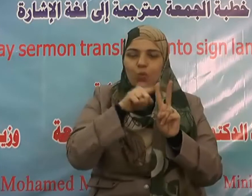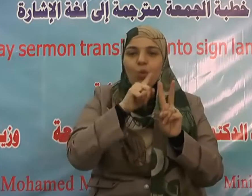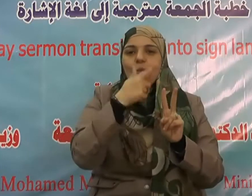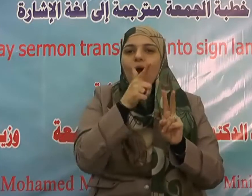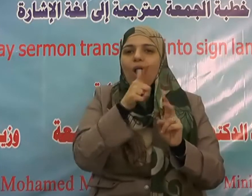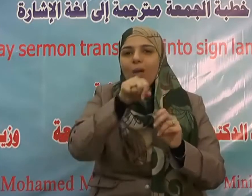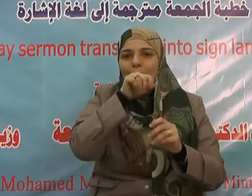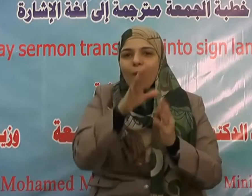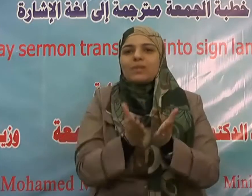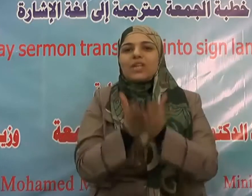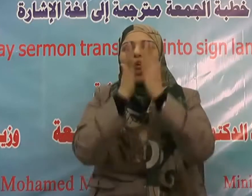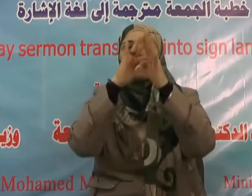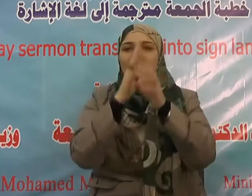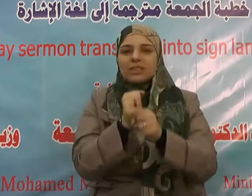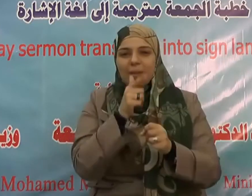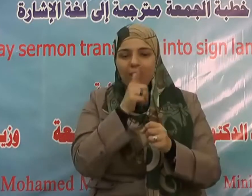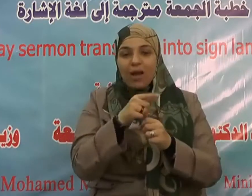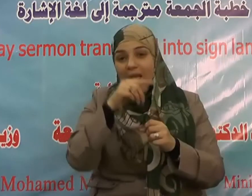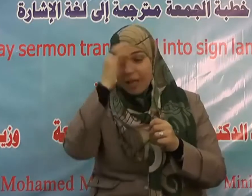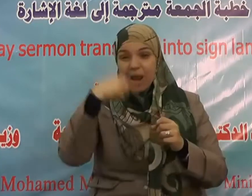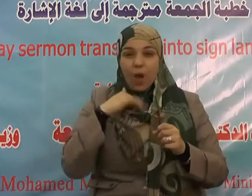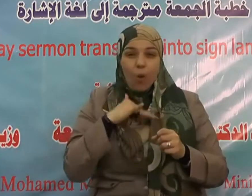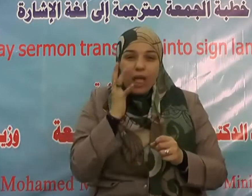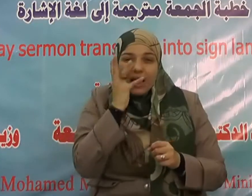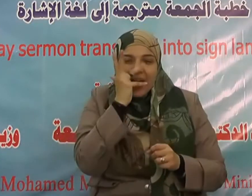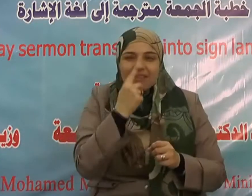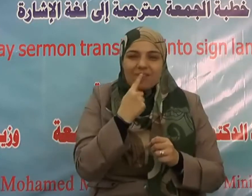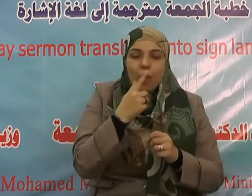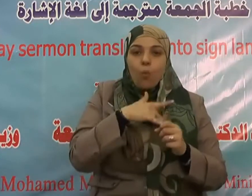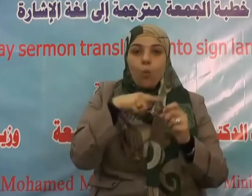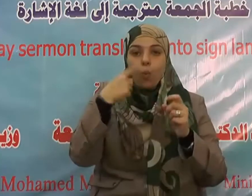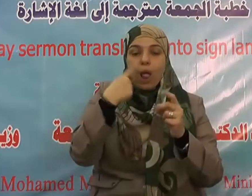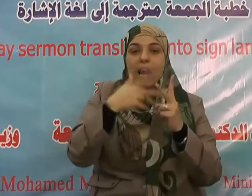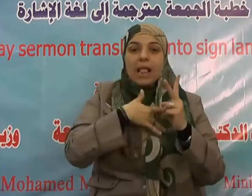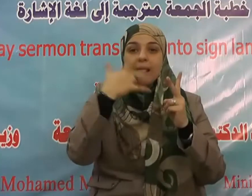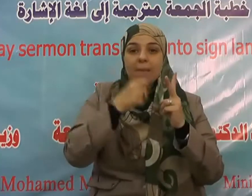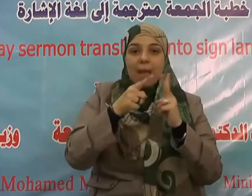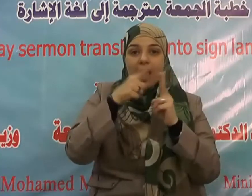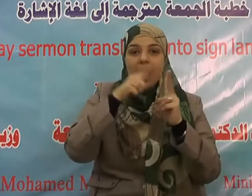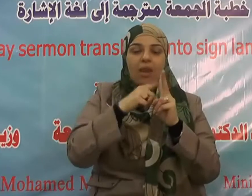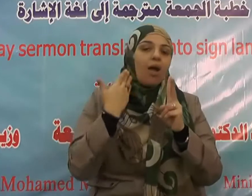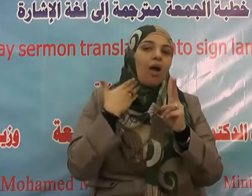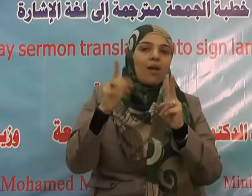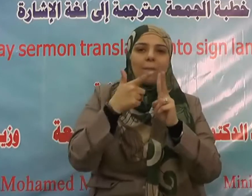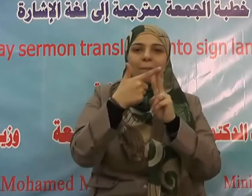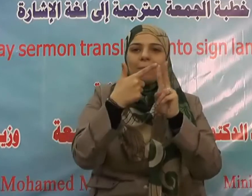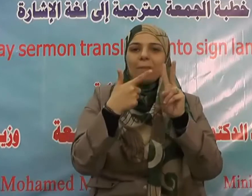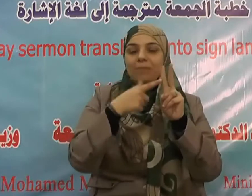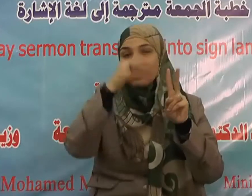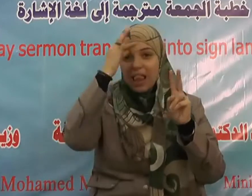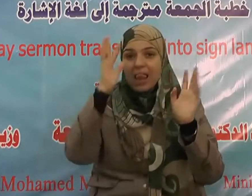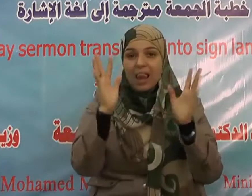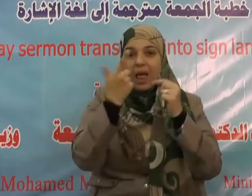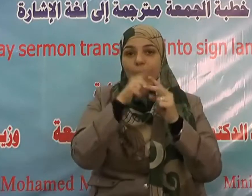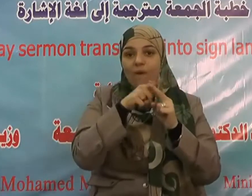البشرية فإنها حينئذ تمتلئ بالسكينة واليقين والرضا